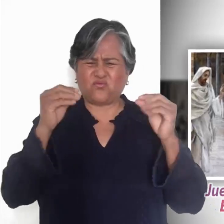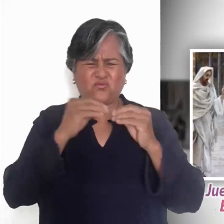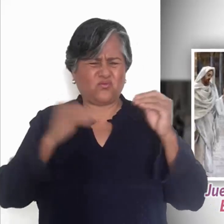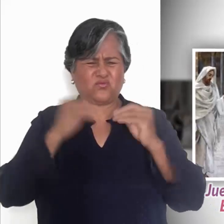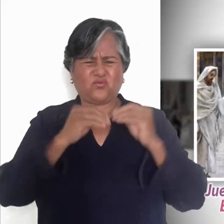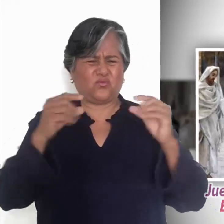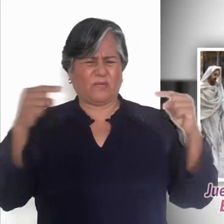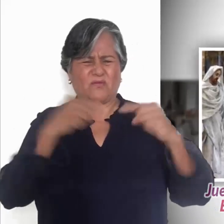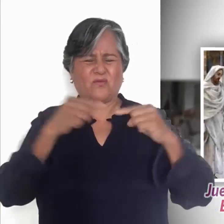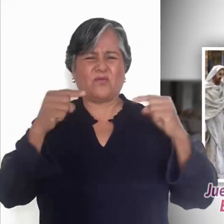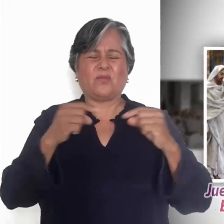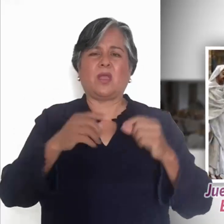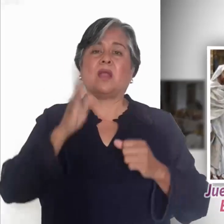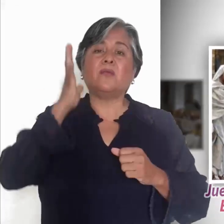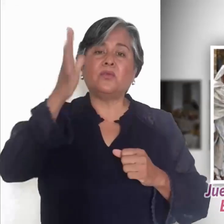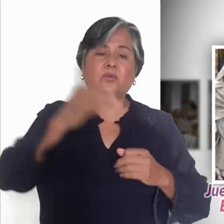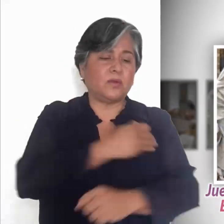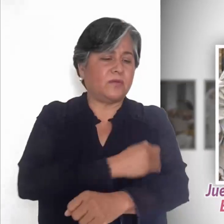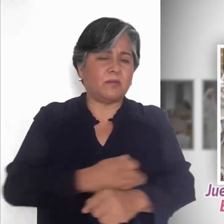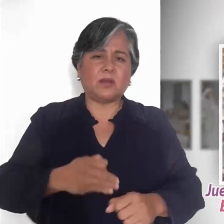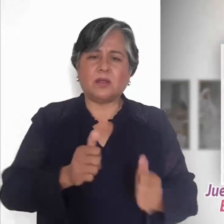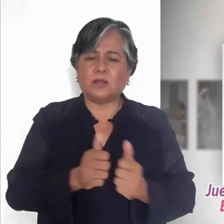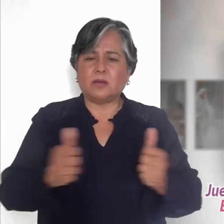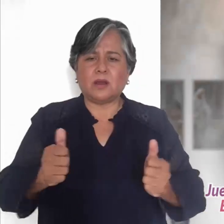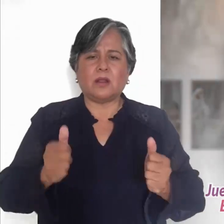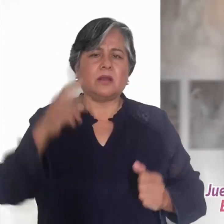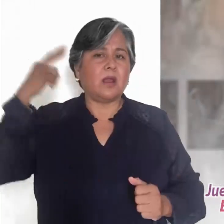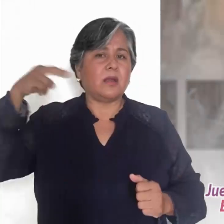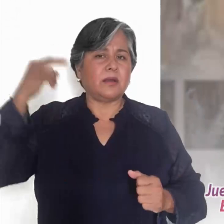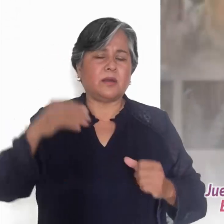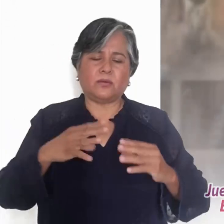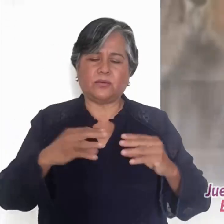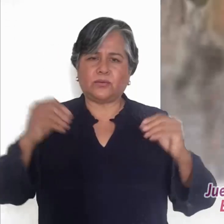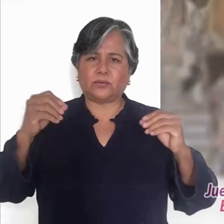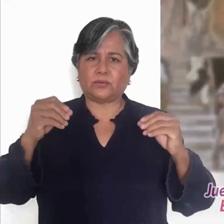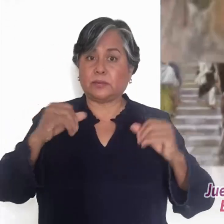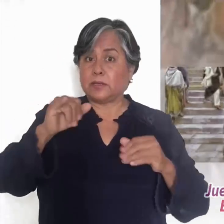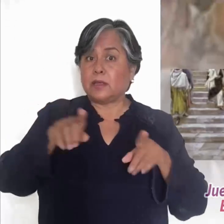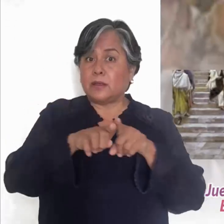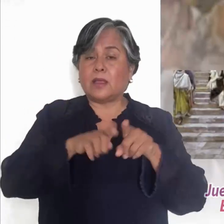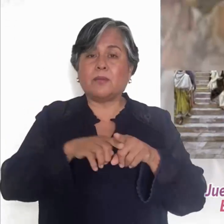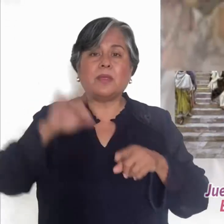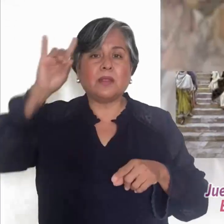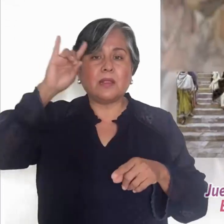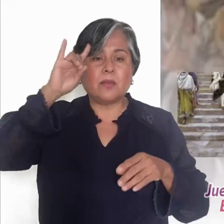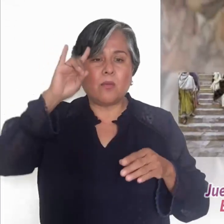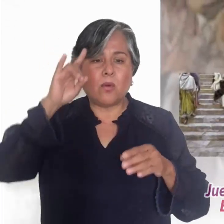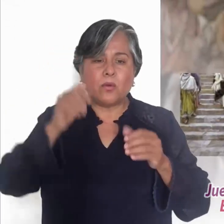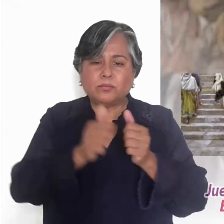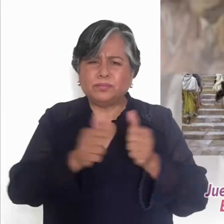derrumba casa por casa. Si Satanás también está dividido contra sí mismo, ¿cómo mantendrá su reino?